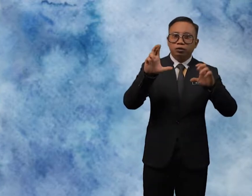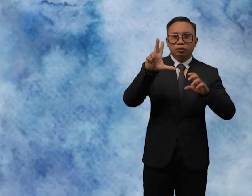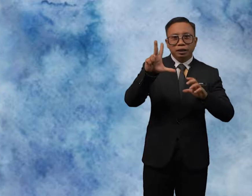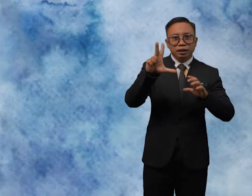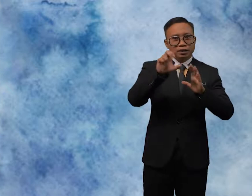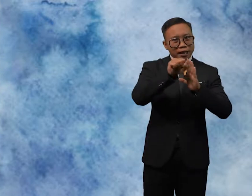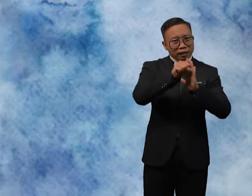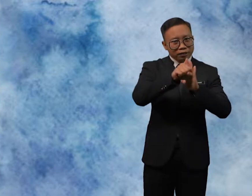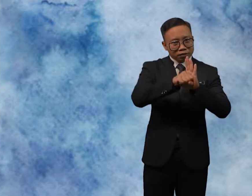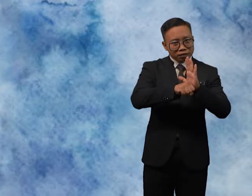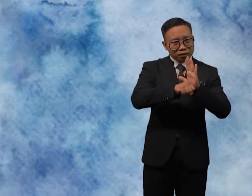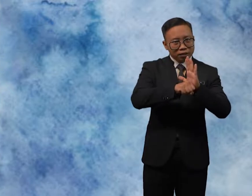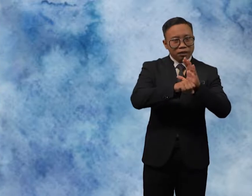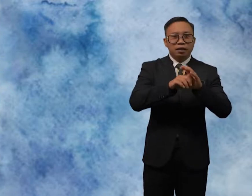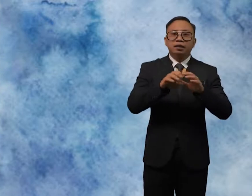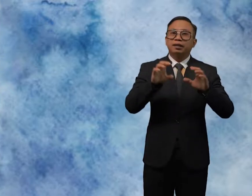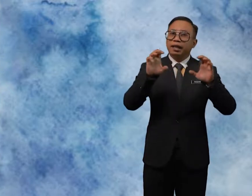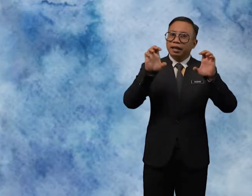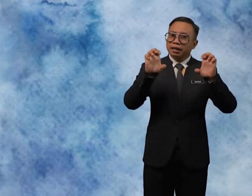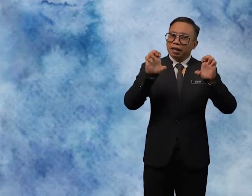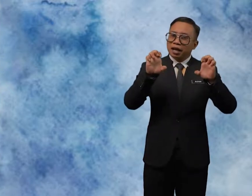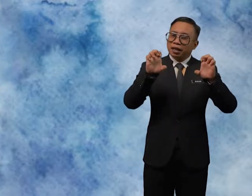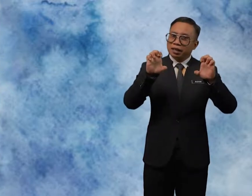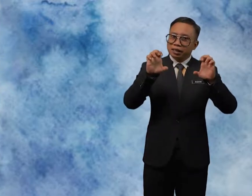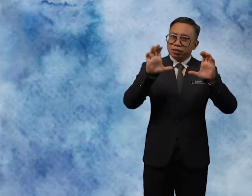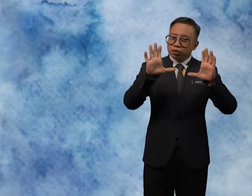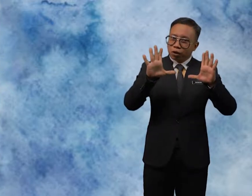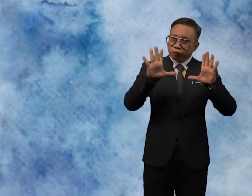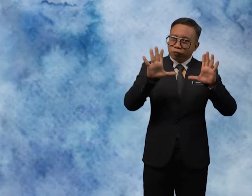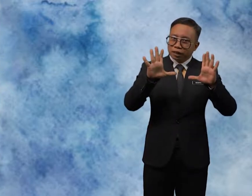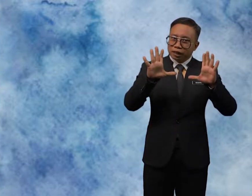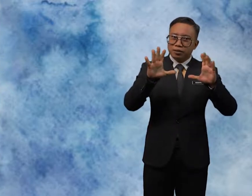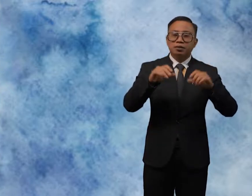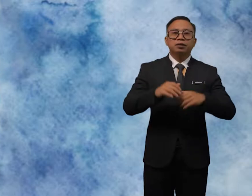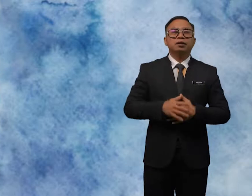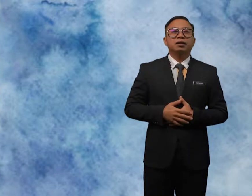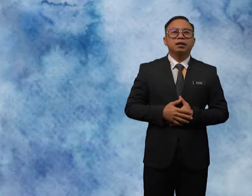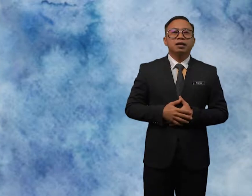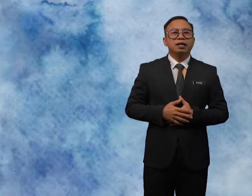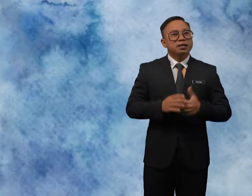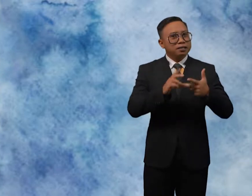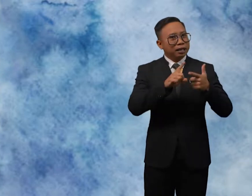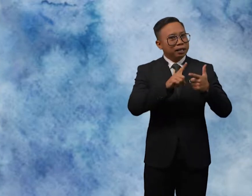3 seconds. Then, release your fingers. Second,